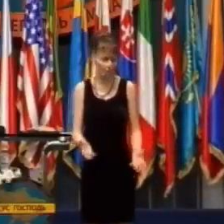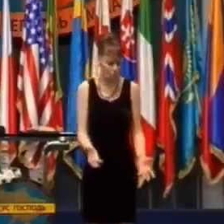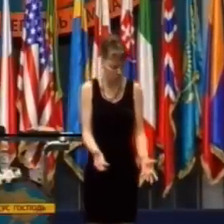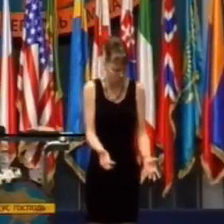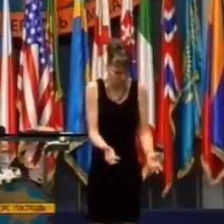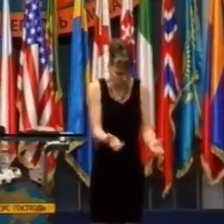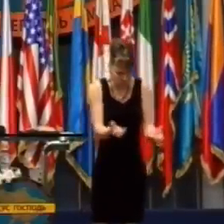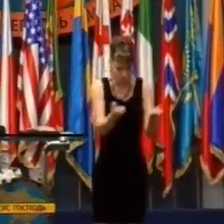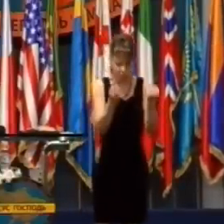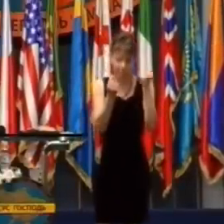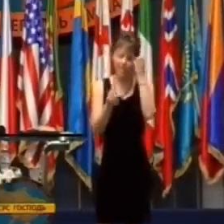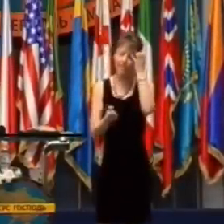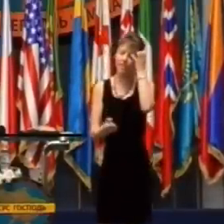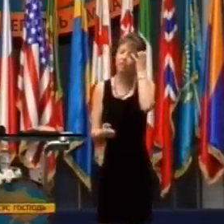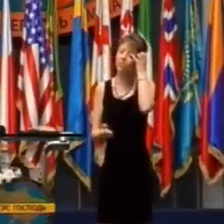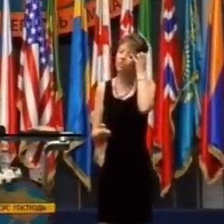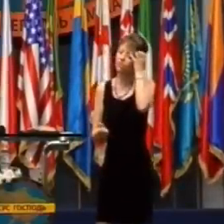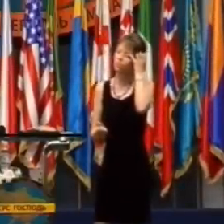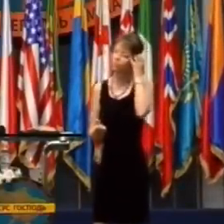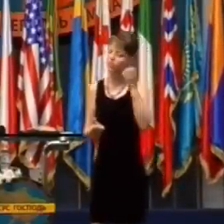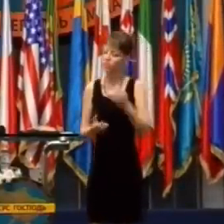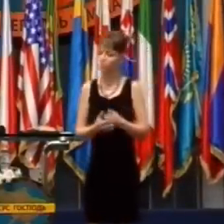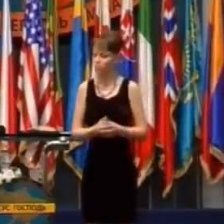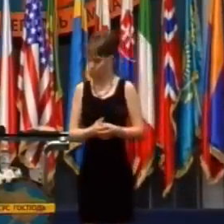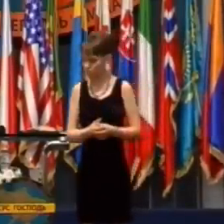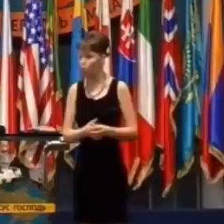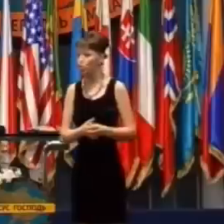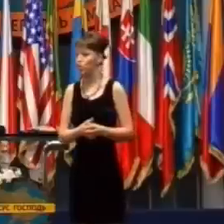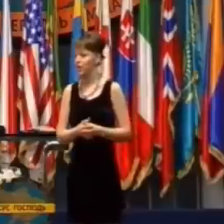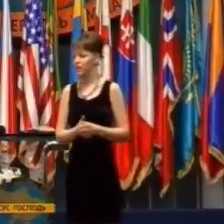Keď skriesil Jajrovú dceru,